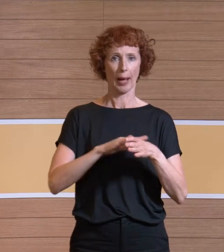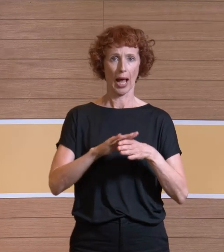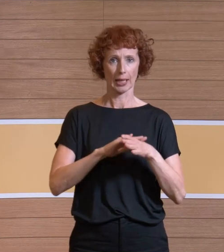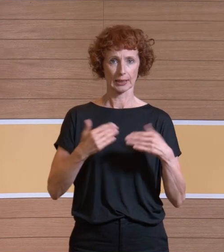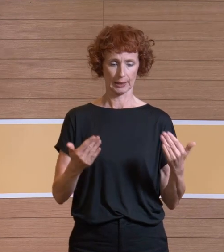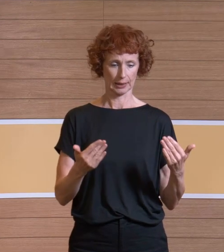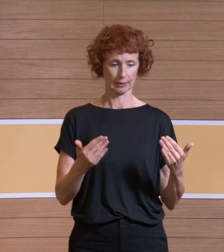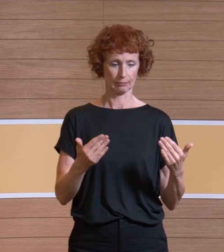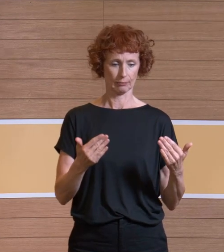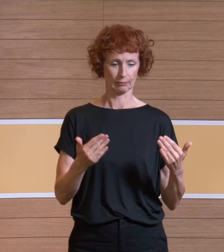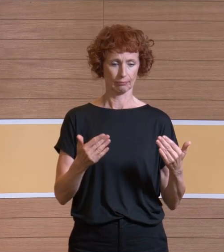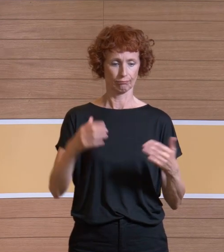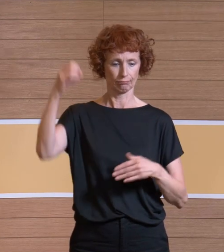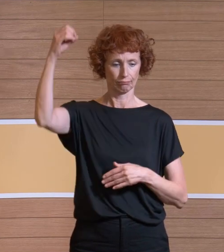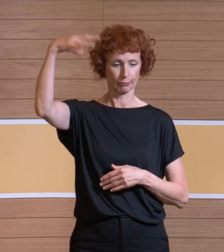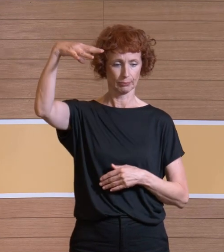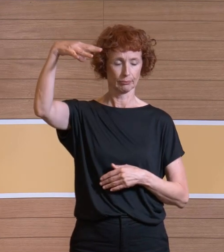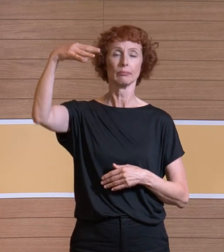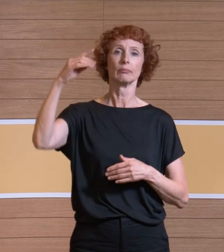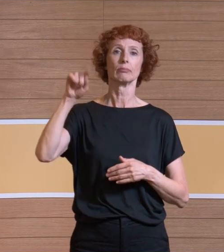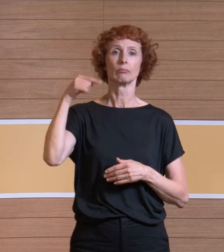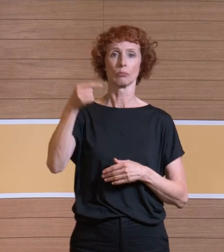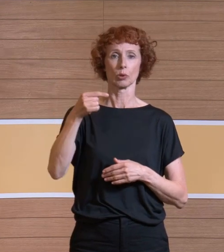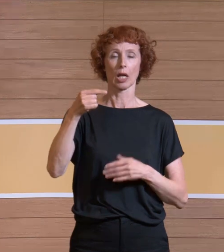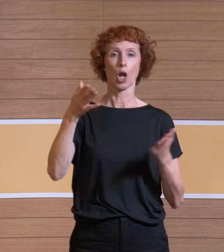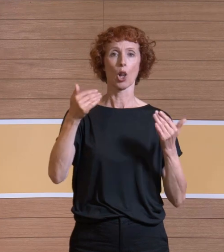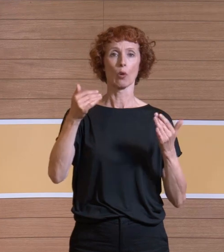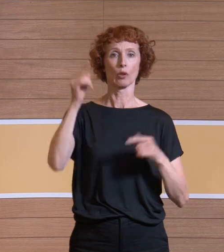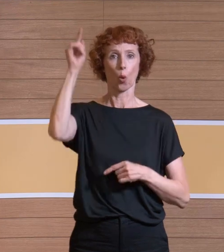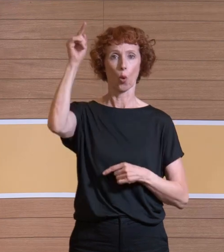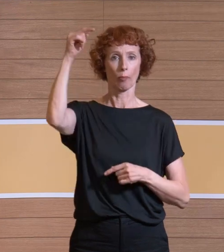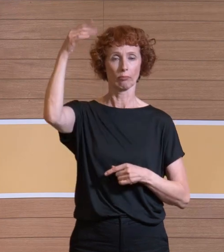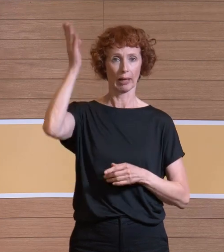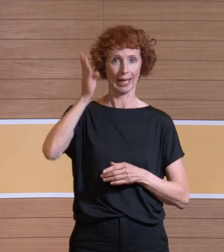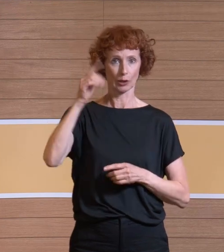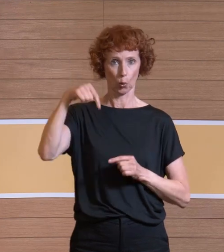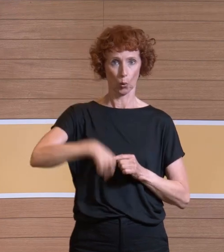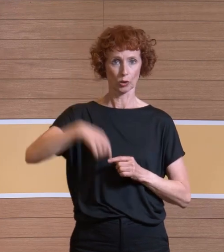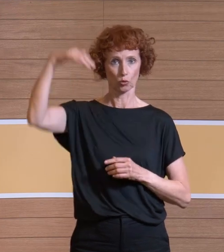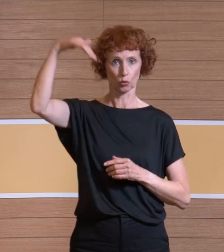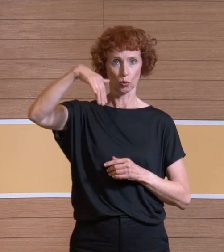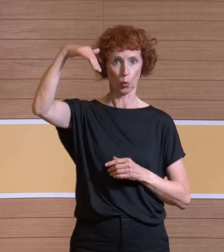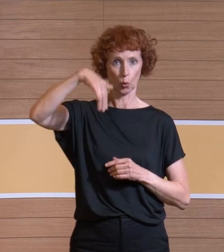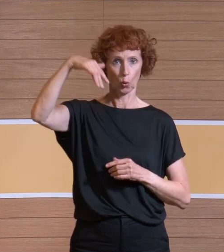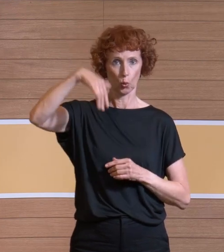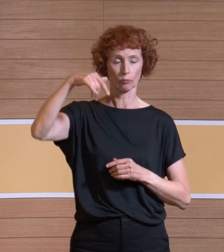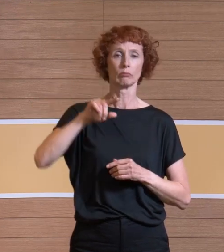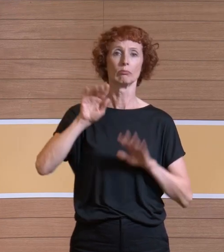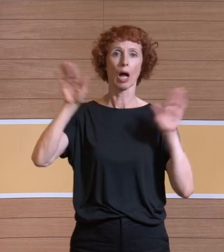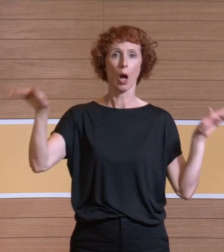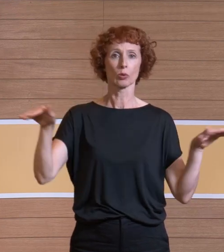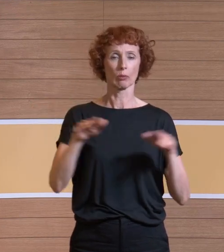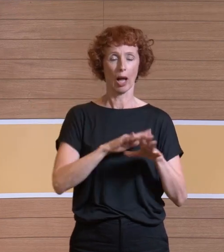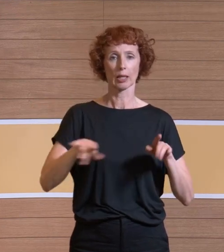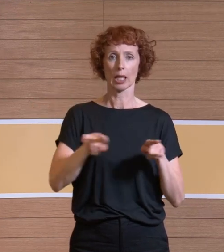Laminarisator drüber und lässt die Luft von oben nach unten strömen und verteilt sich dann im Außenbereich gleichmäßig